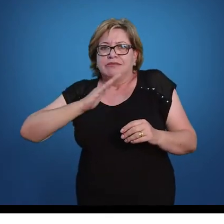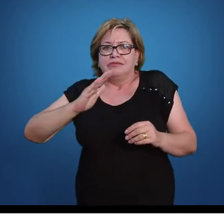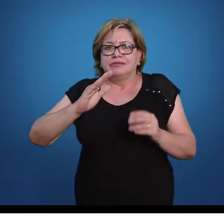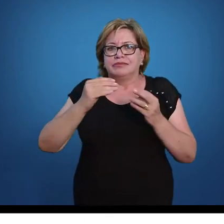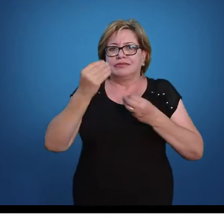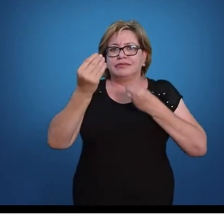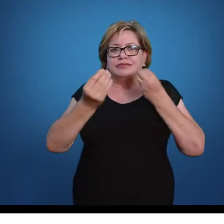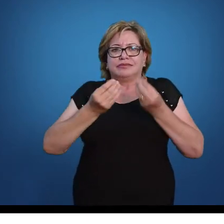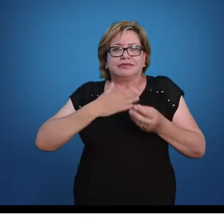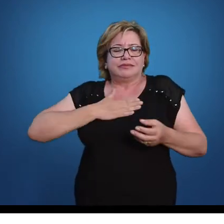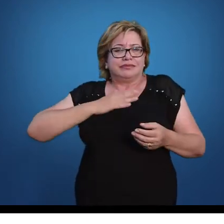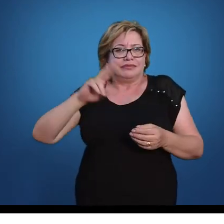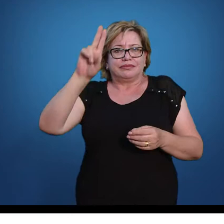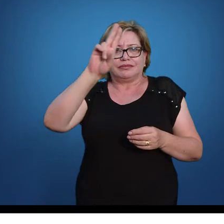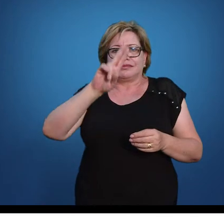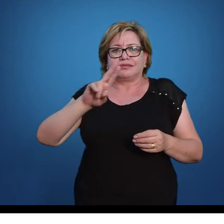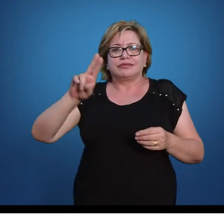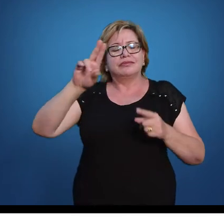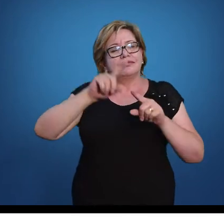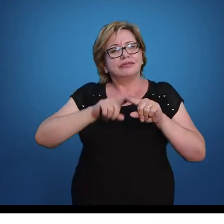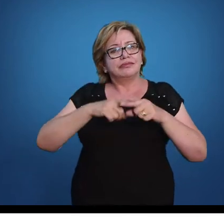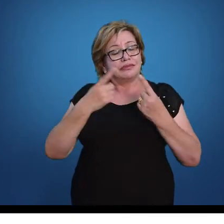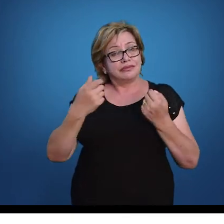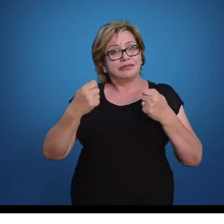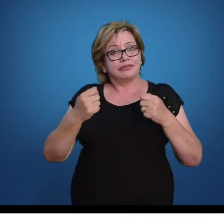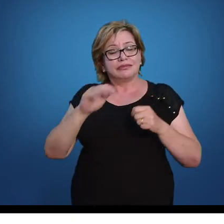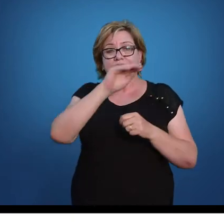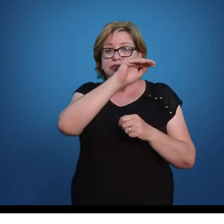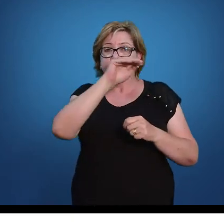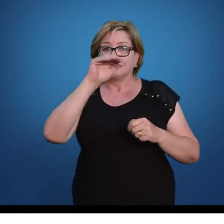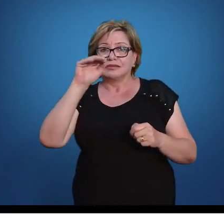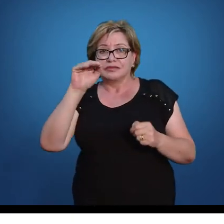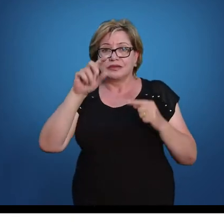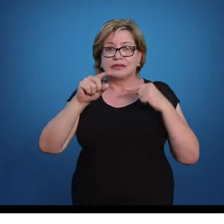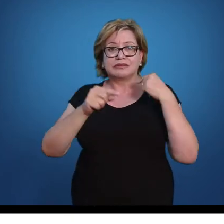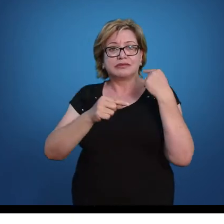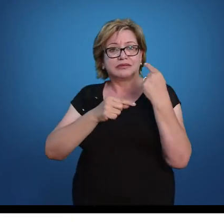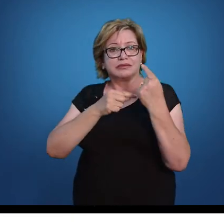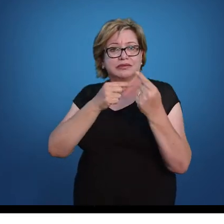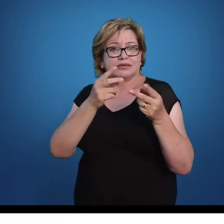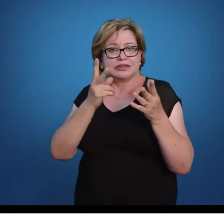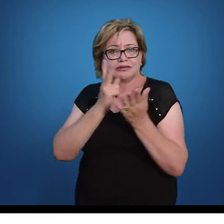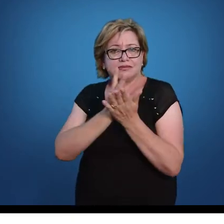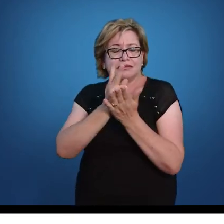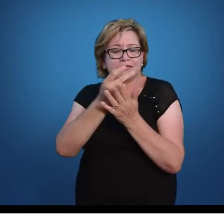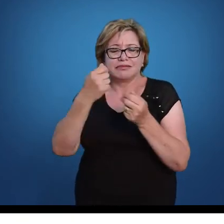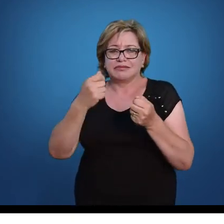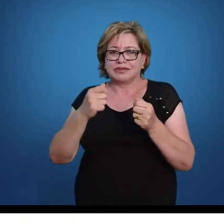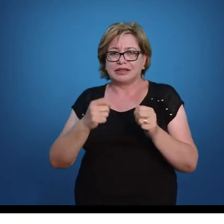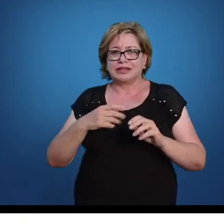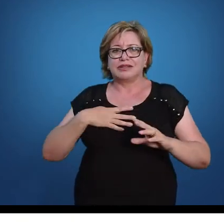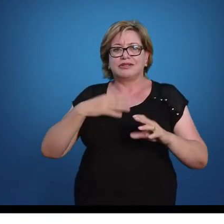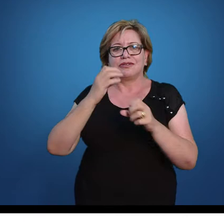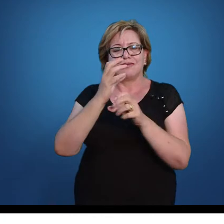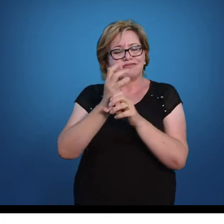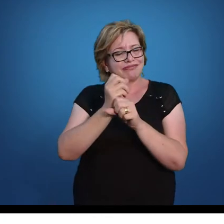mais, vamos dizer assim, que as pessoas gostam mais, mas elas são necessárias e vocês vão se deparar com elas o tempo todo, seja na